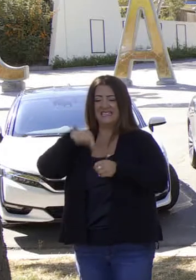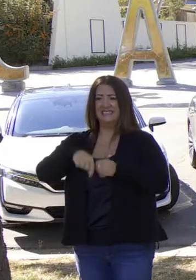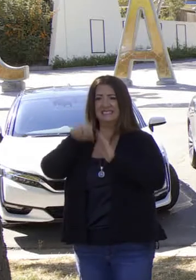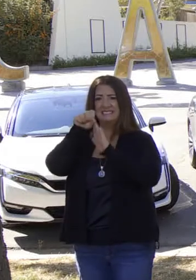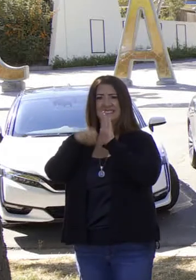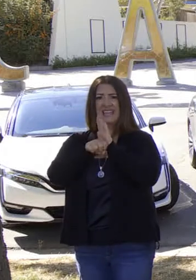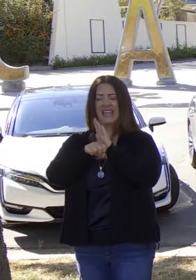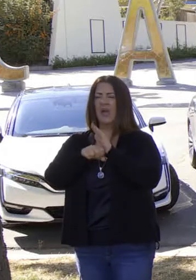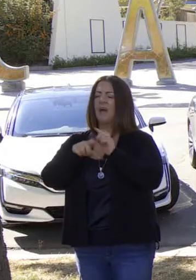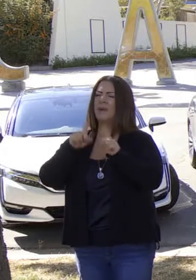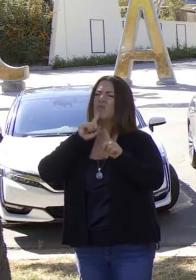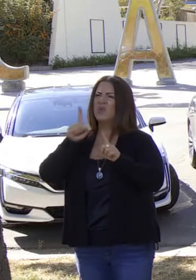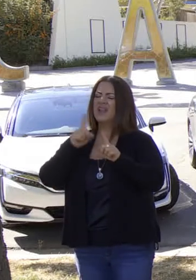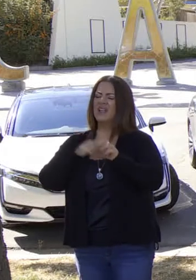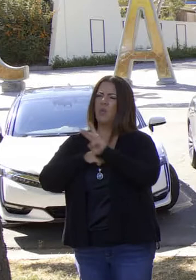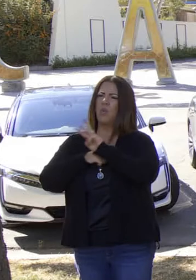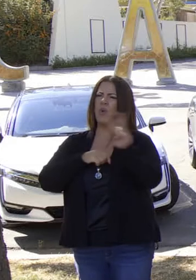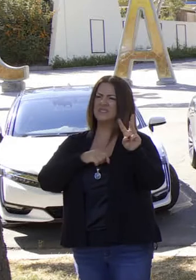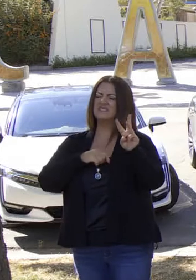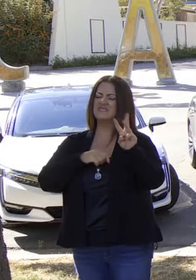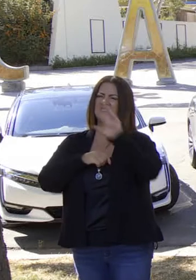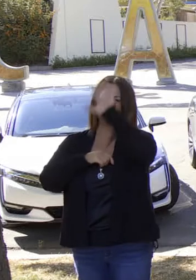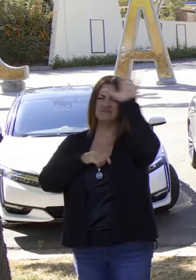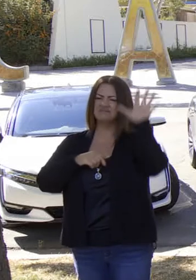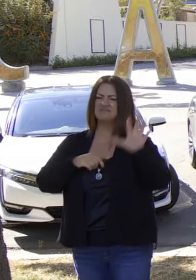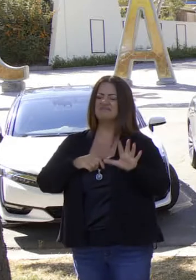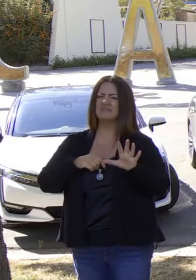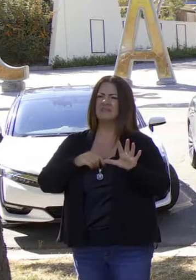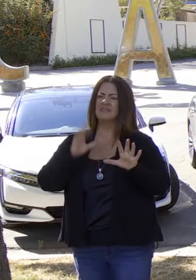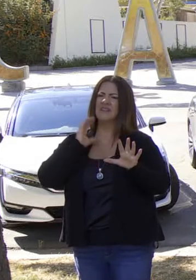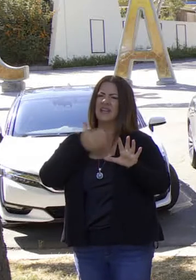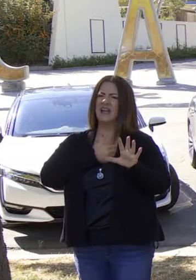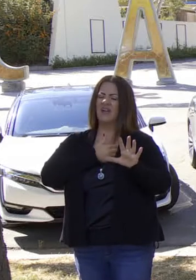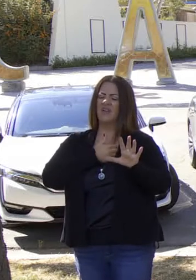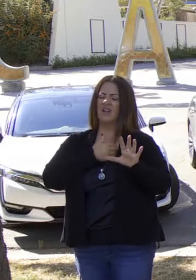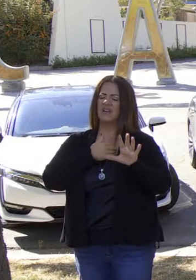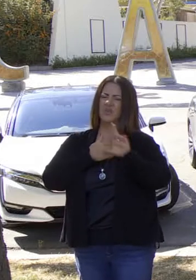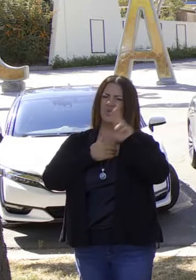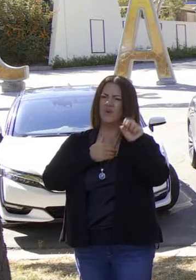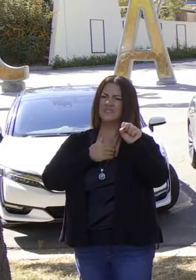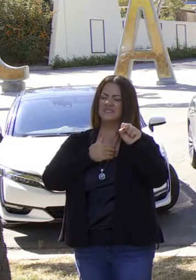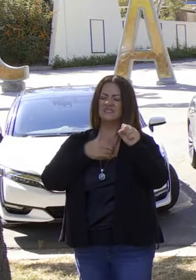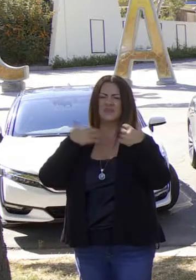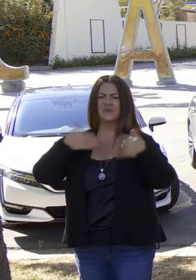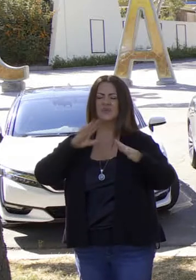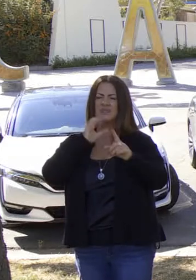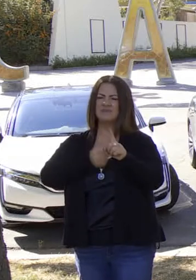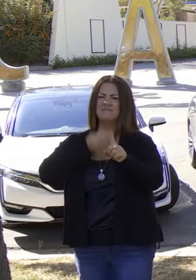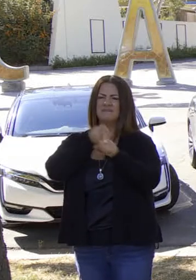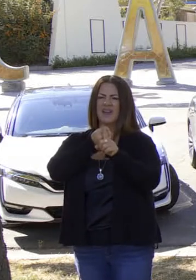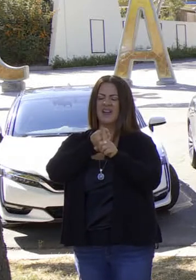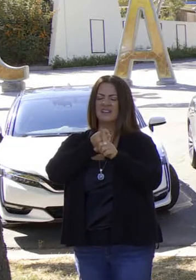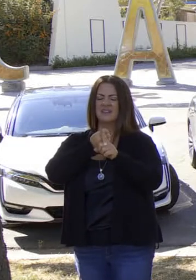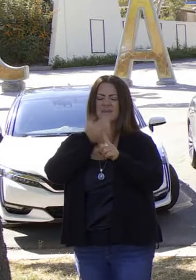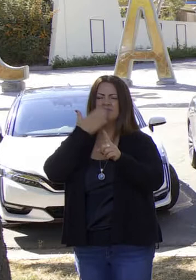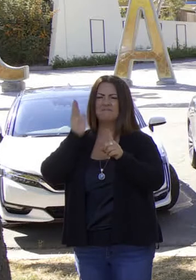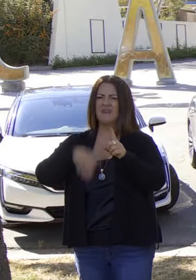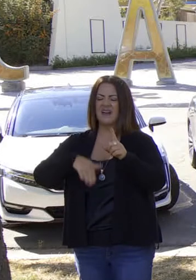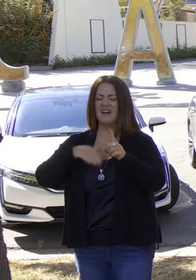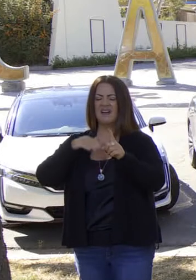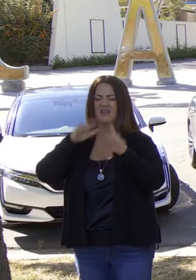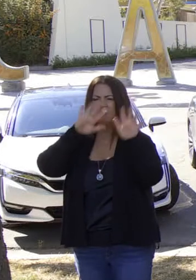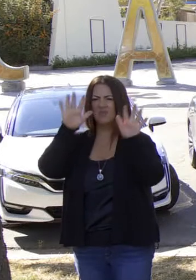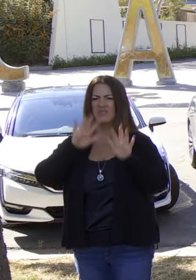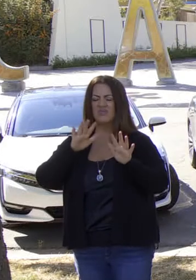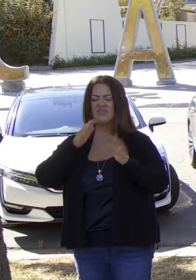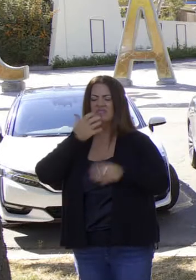también el tomo de calor por todo el occidente de los Estados Unidos, impactando nuestro consumo de electricidad, nuestra capacidad